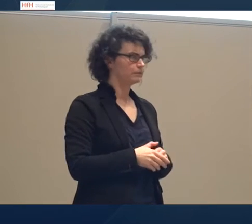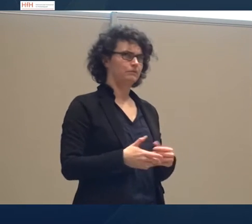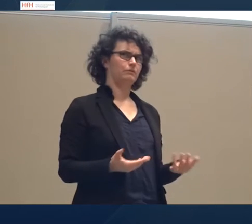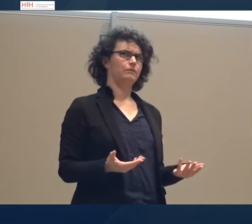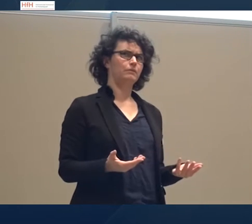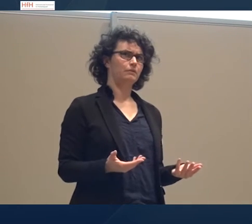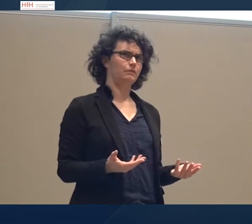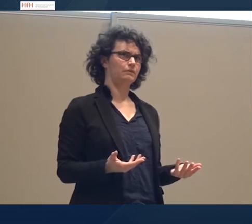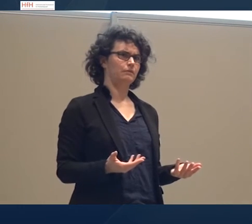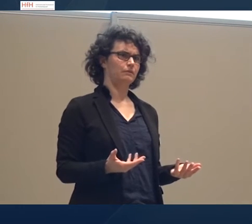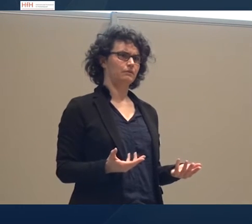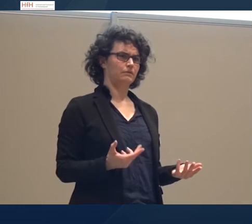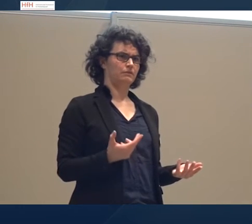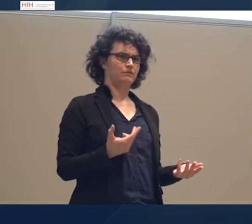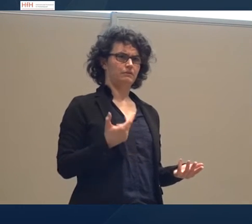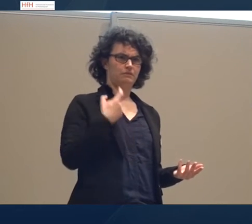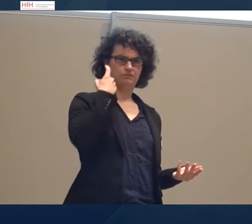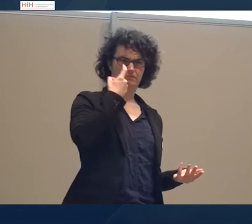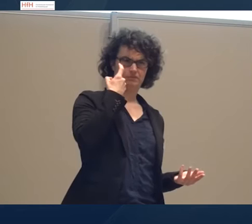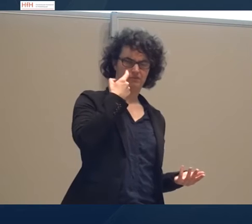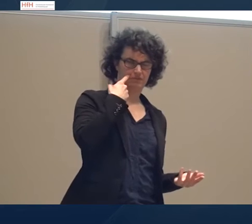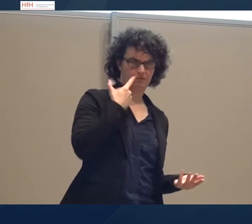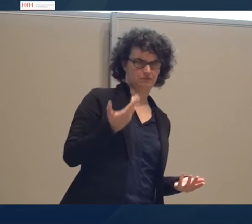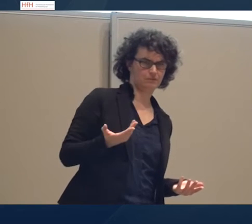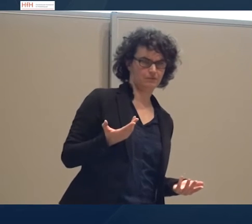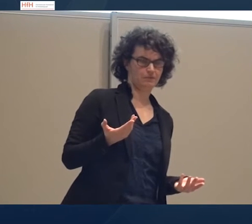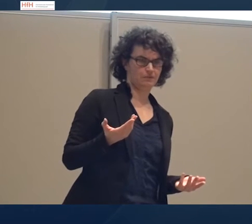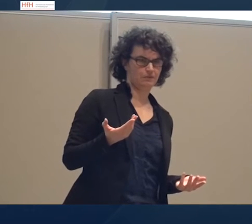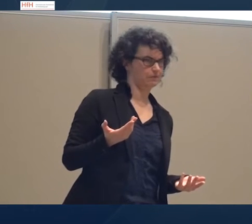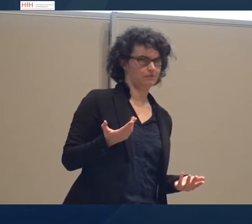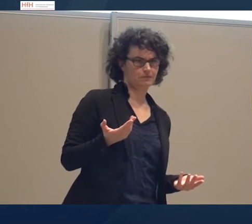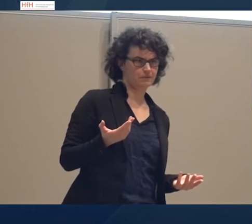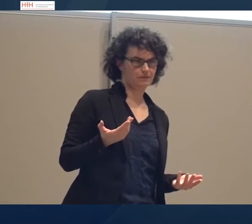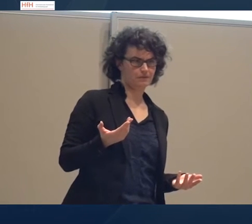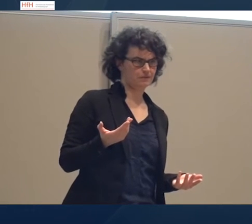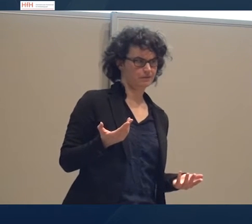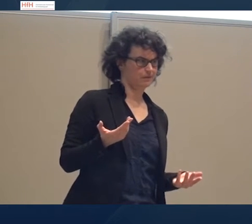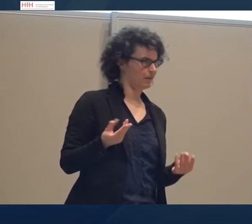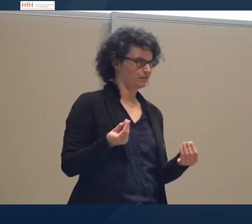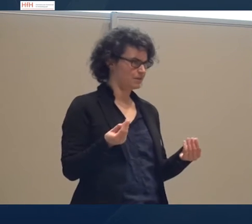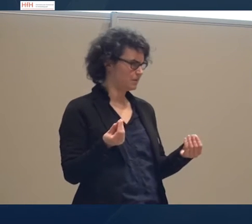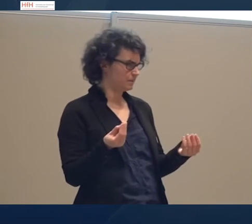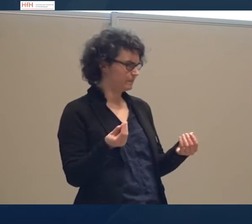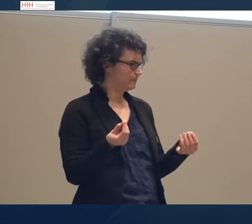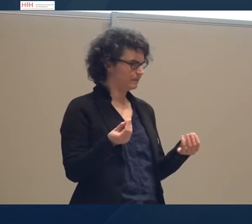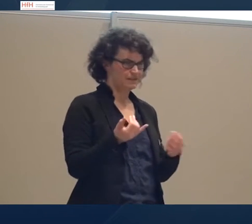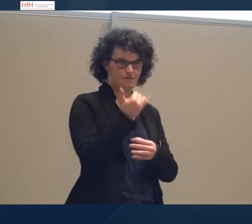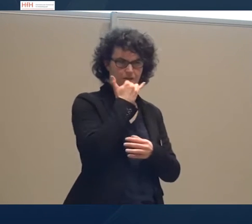Sie würden sich die Augen reiben und sich fragen, etwas ist falsch. Und Sie